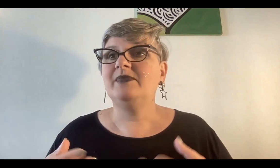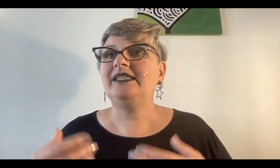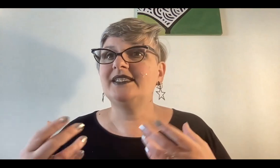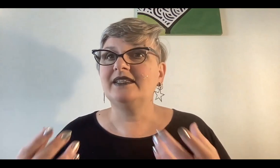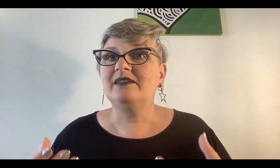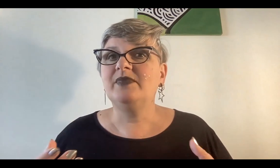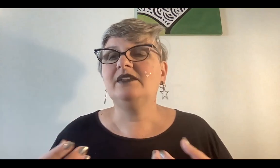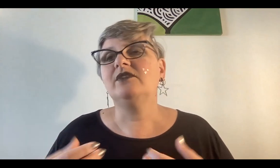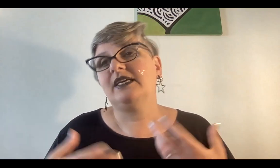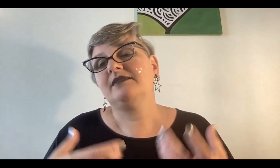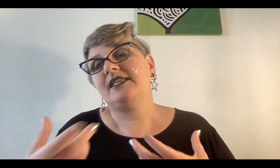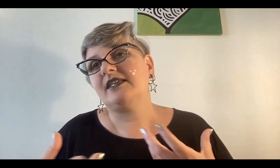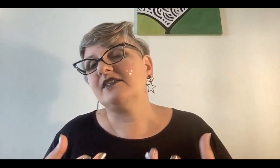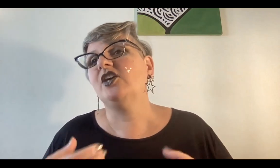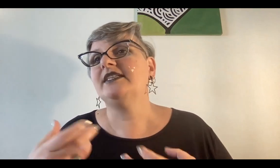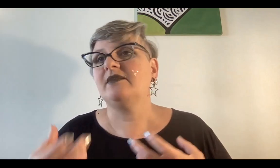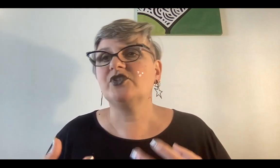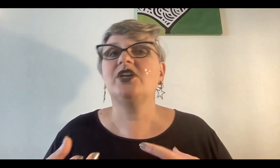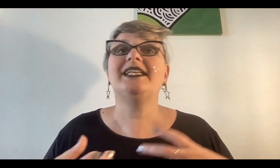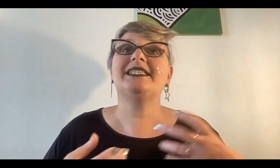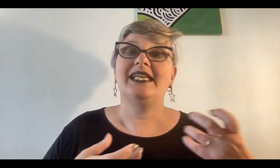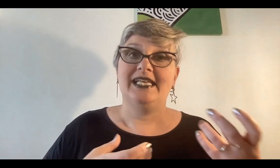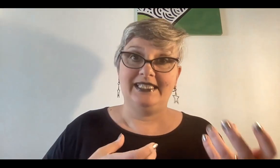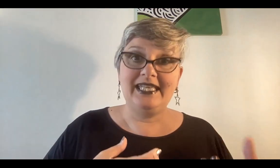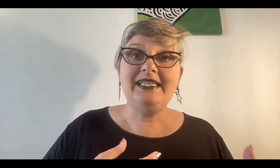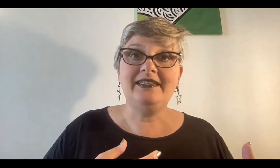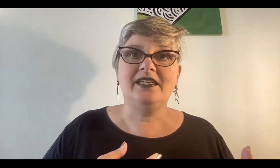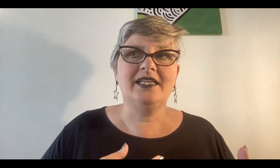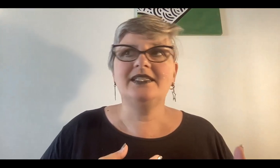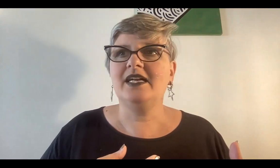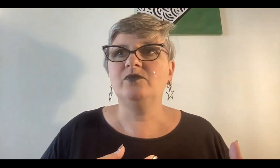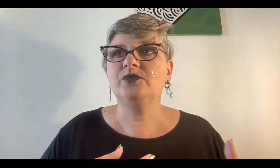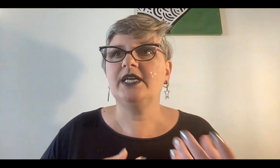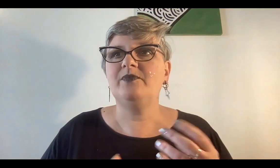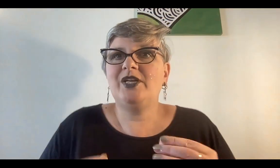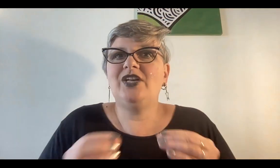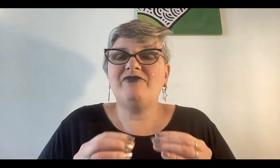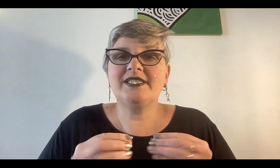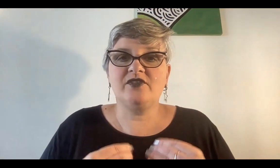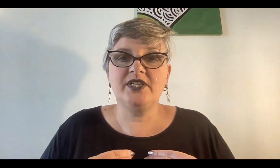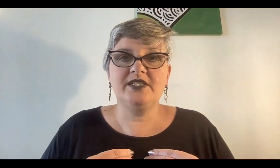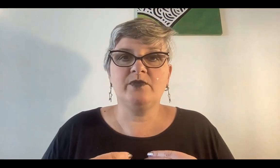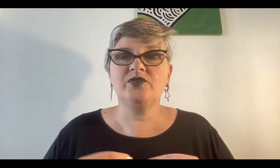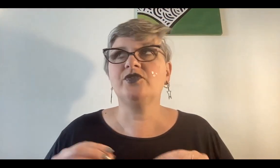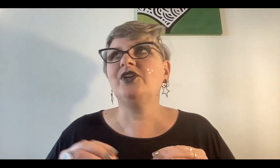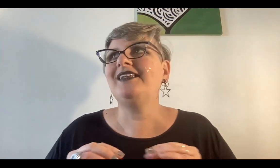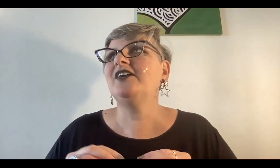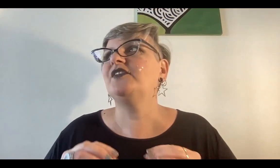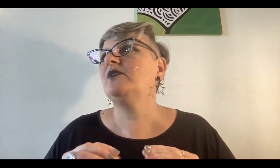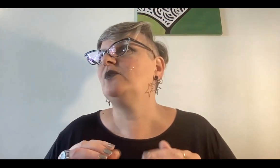animal tiene sentimientos, sensaciones, emociones, tiene inteligencia, mucha, pero la fuerza consciente somos nosotros, y no le digo desde un